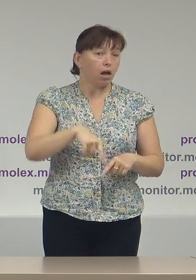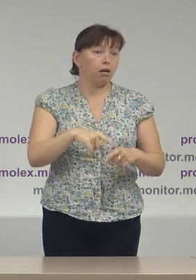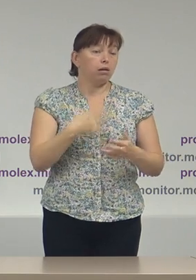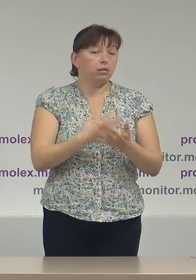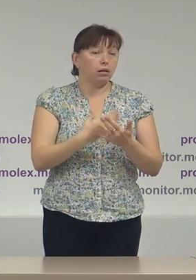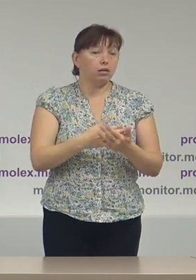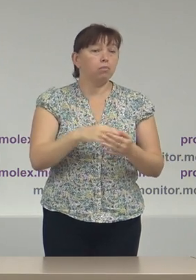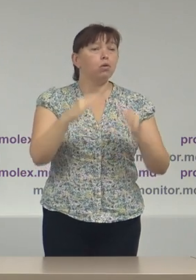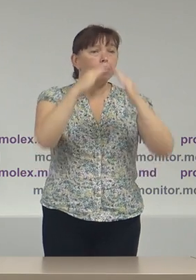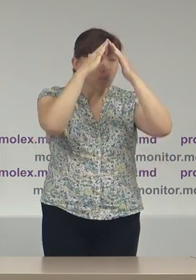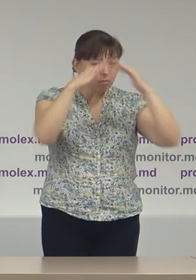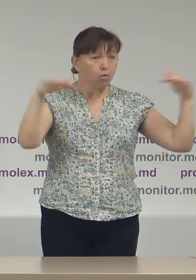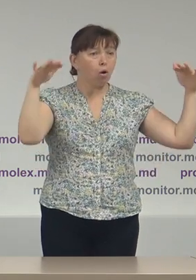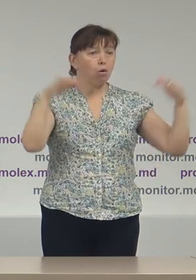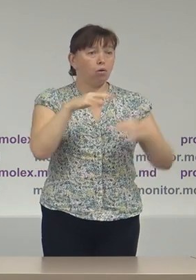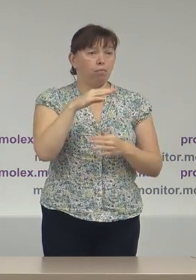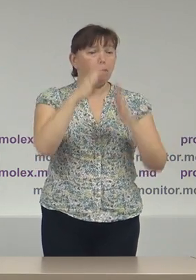corturi mari